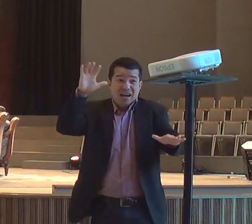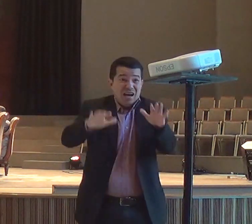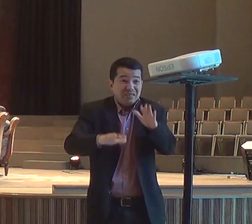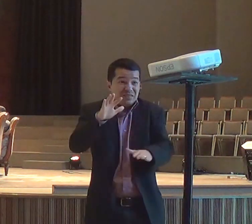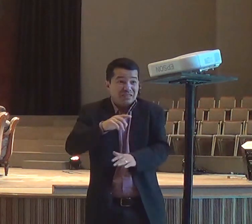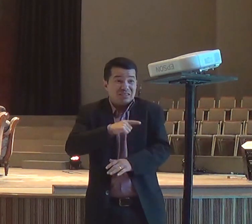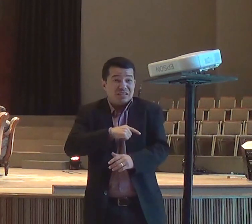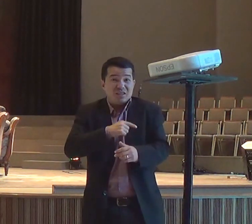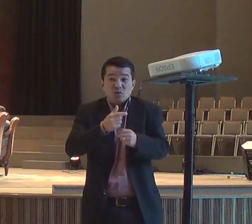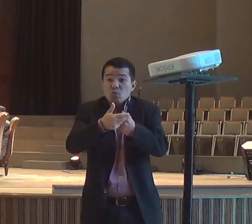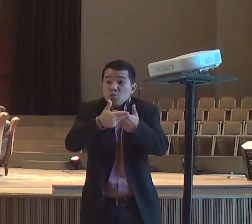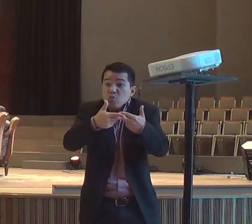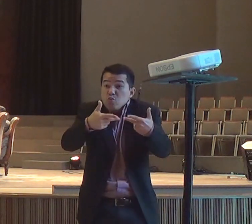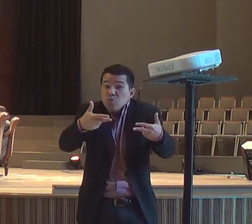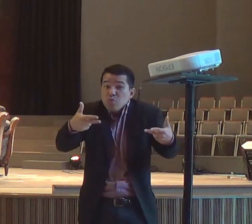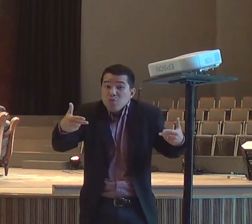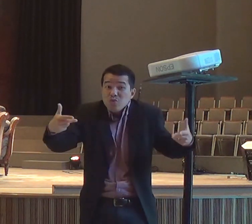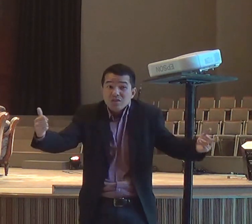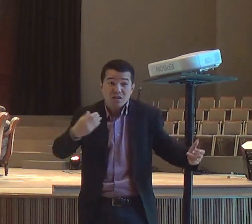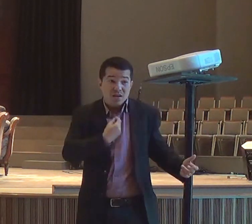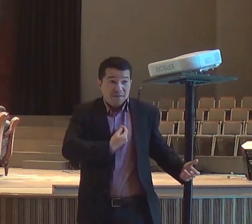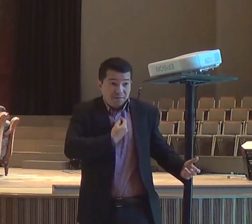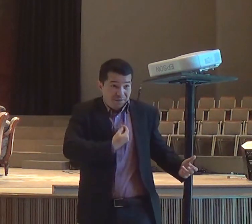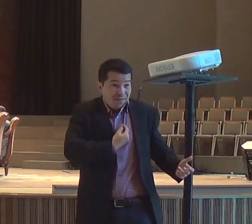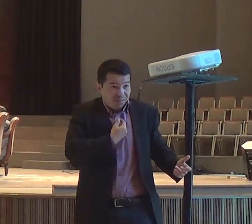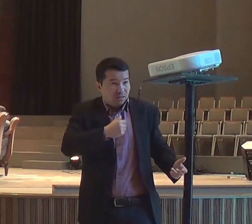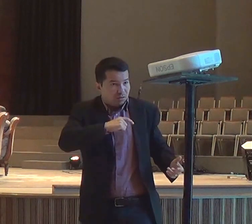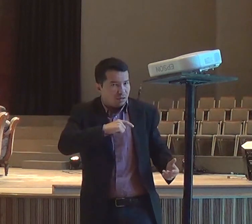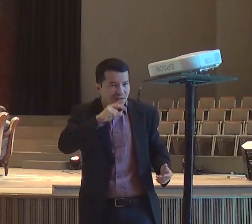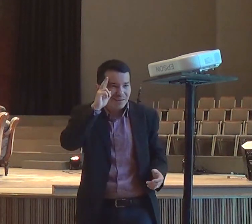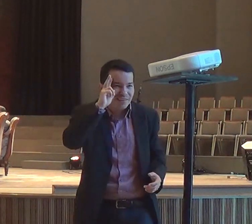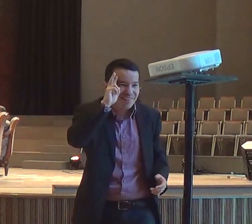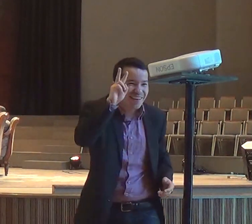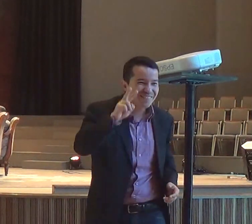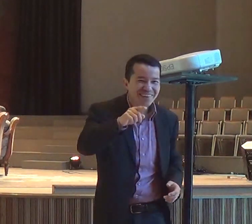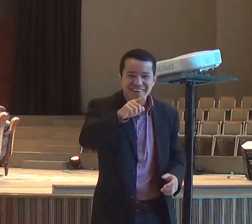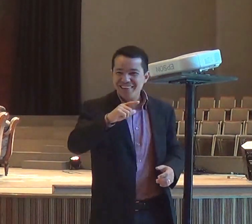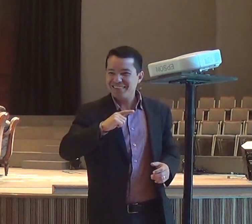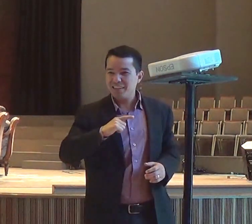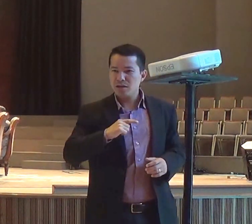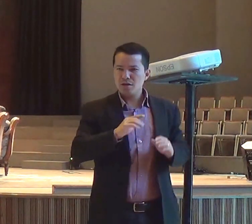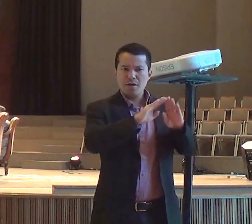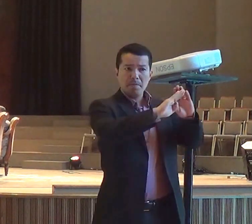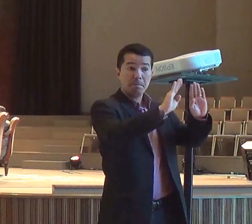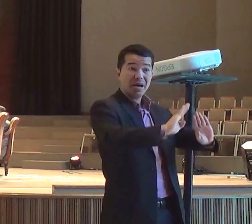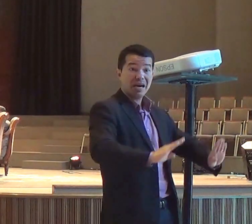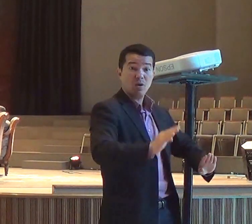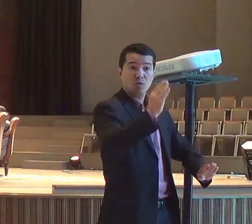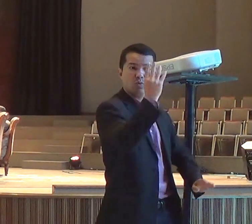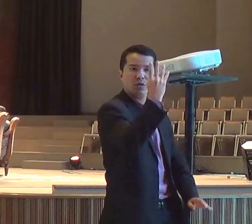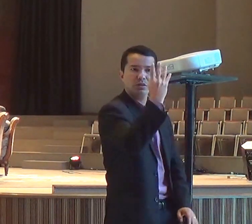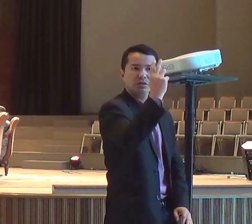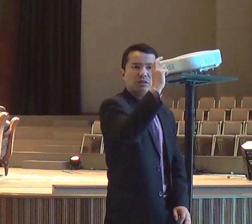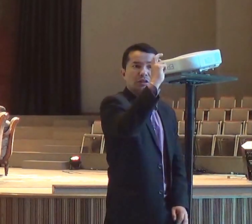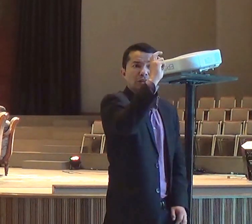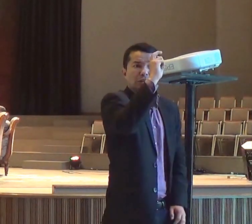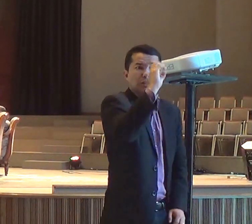pirotécnicas, como aqueles, profetas de Baal, vivendo êxtase, e todo mundo dizendo, abaixou um espírito lá, não,